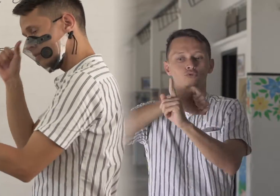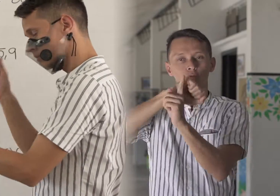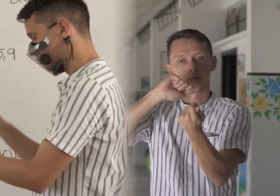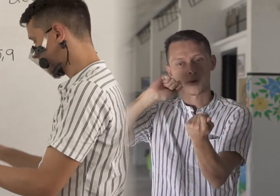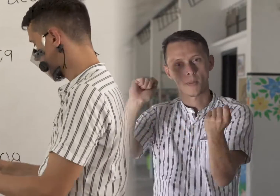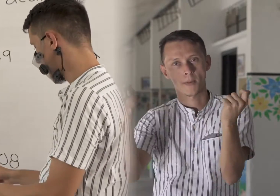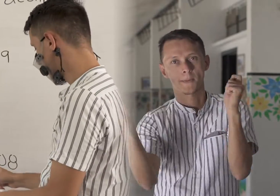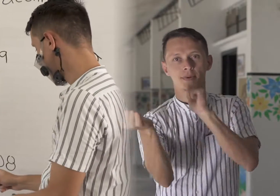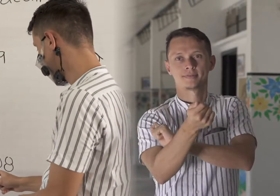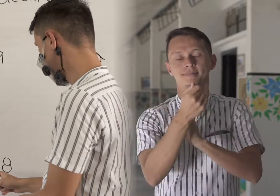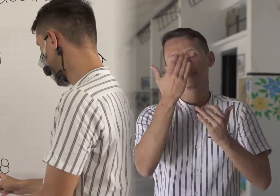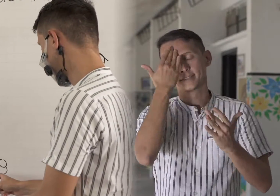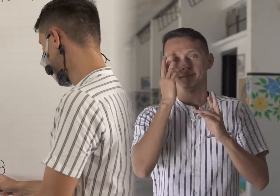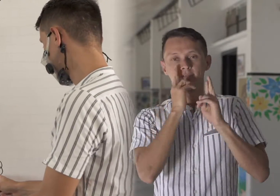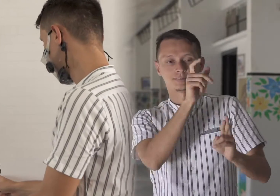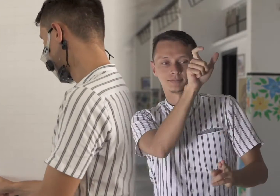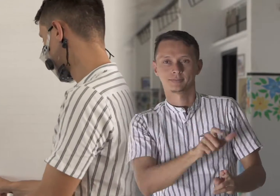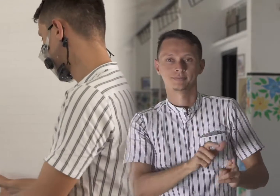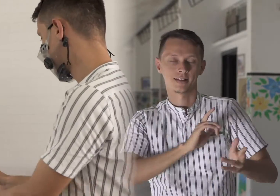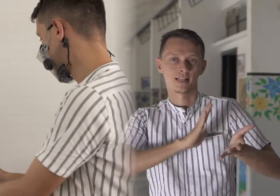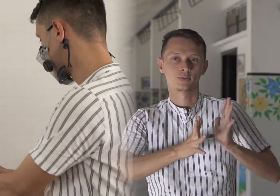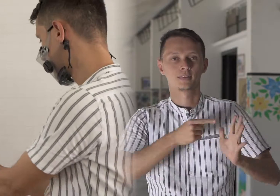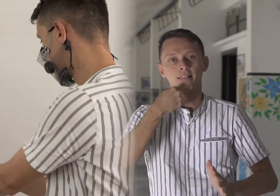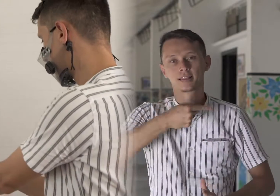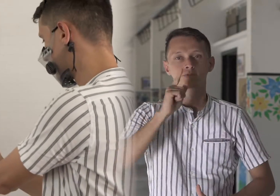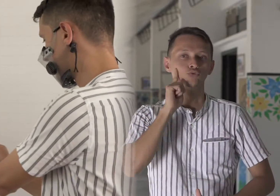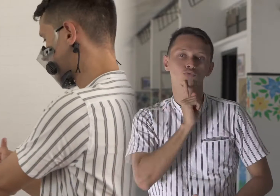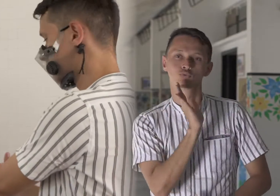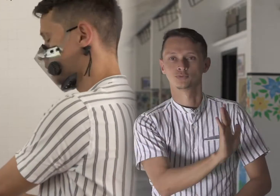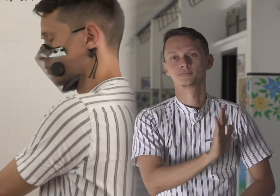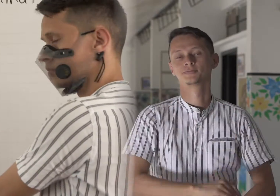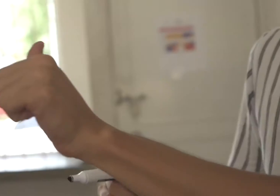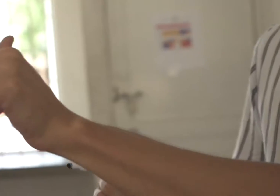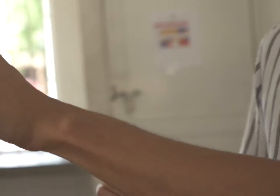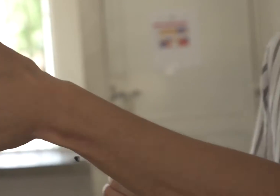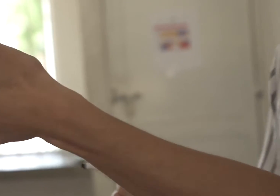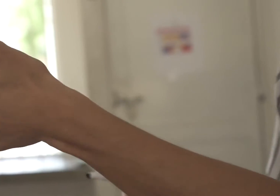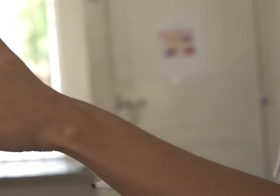cambio social al reconocer la lengua de señas como el idioma de la persona sorda.